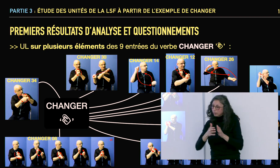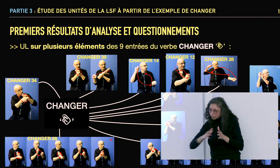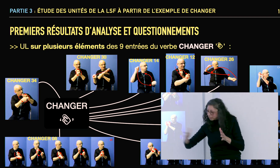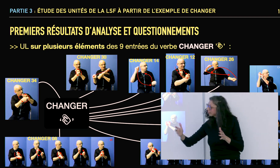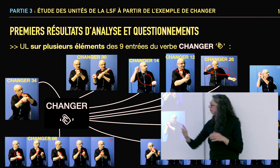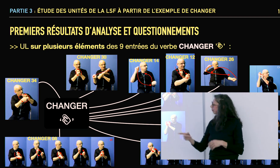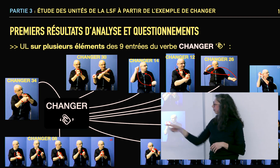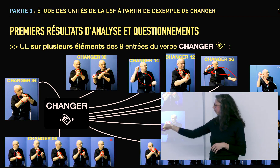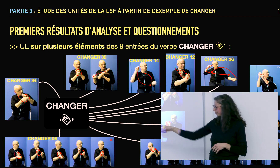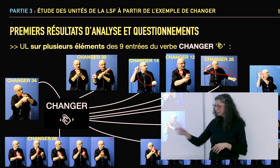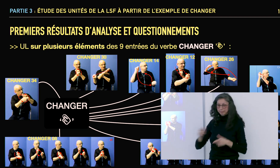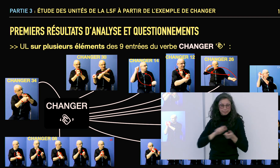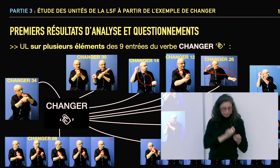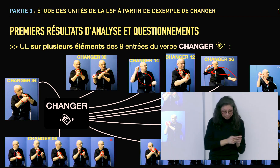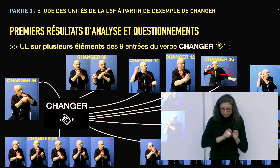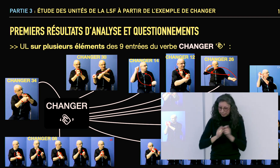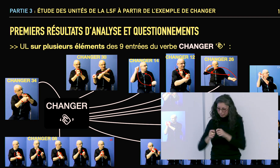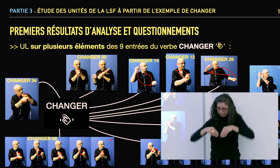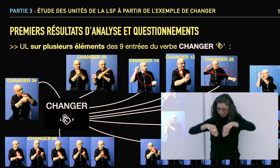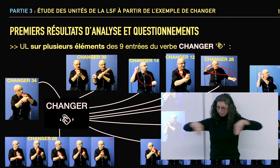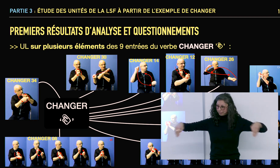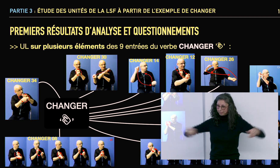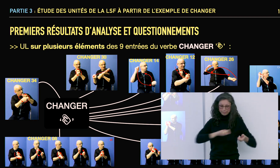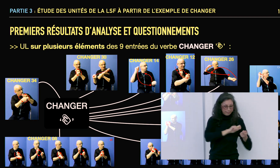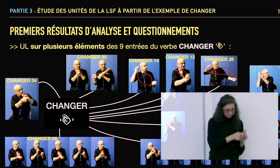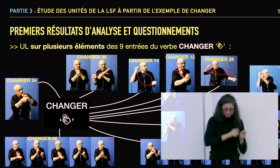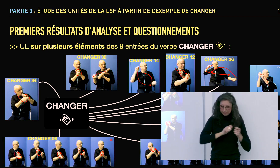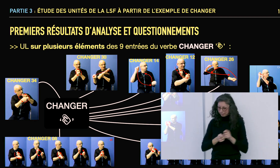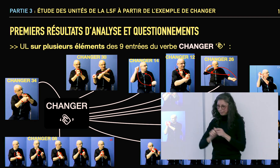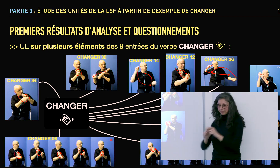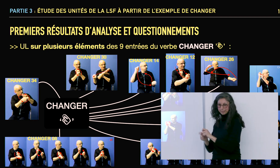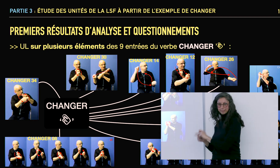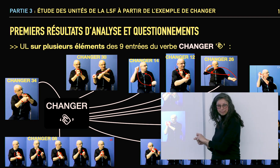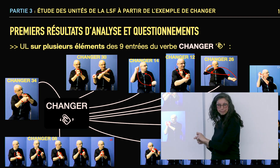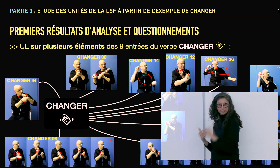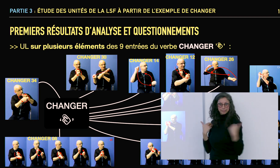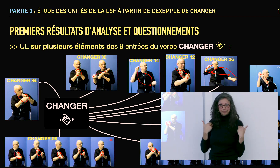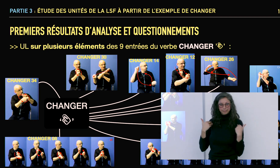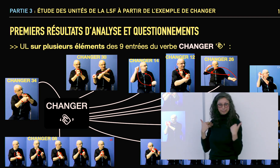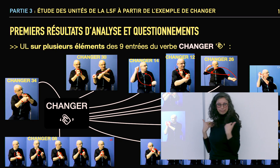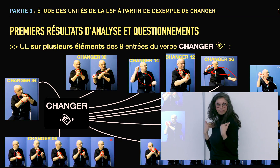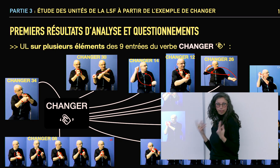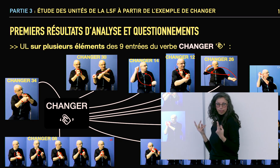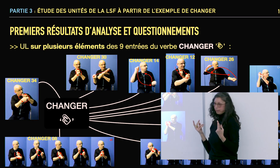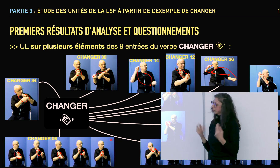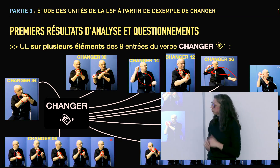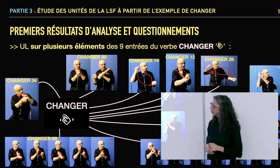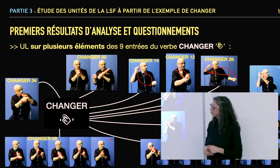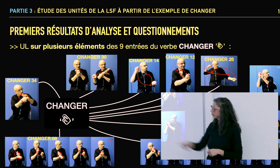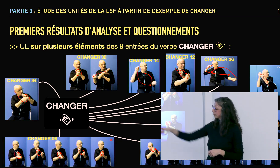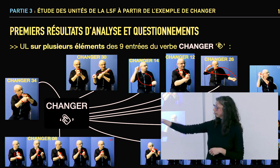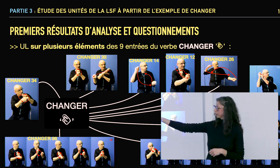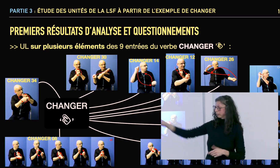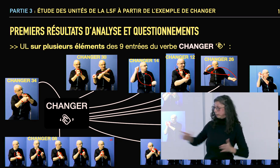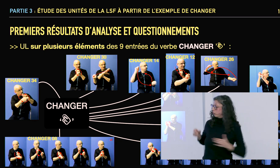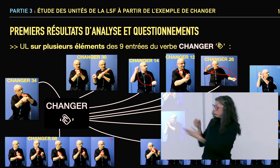Encore d'autres qui se répètent avec les mains qui s'écartent. Encore d'autres qui se répètent sur la ligne du temps longitudinale avec les